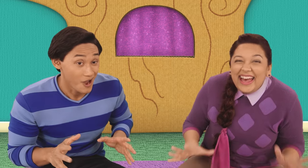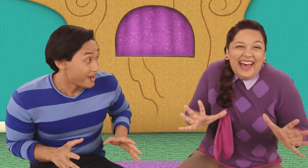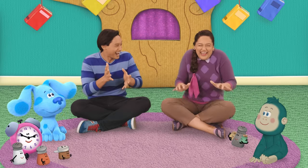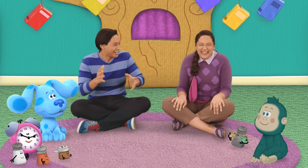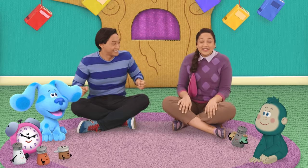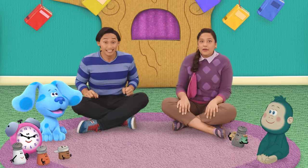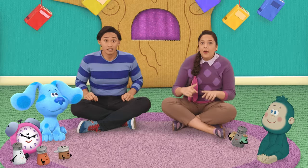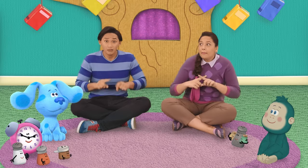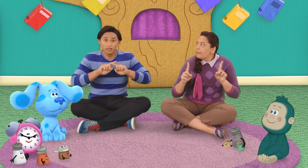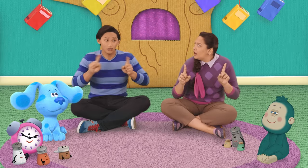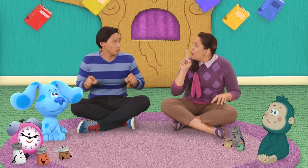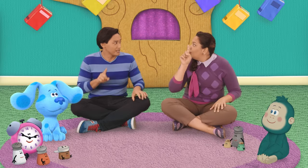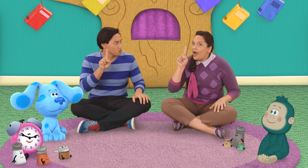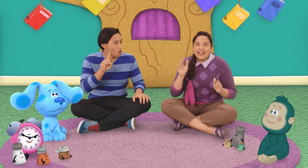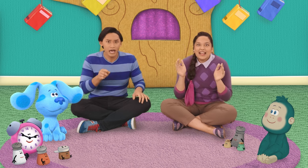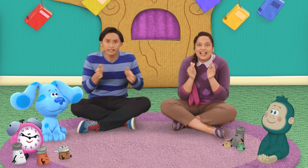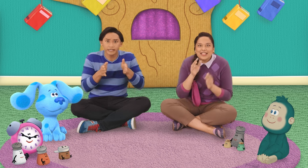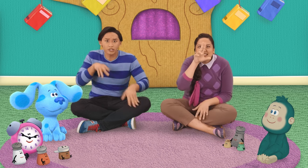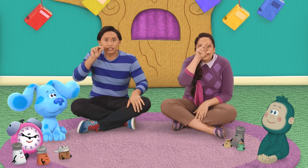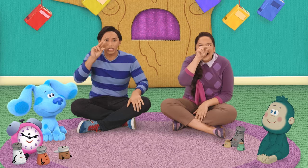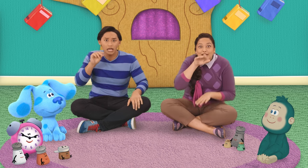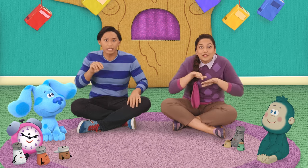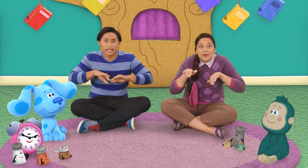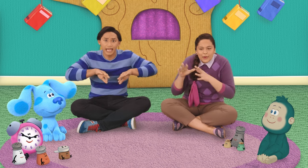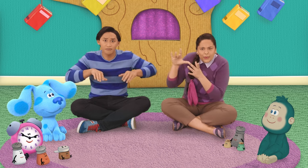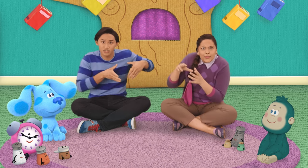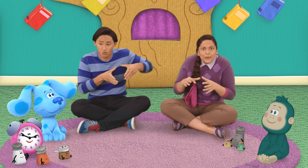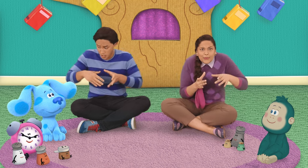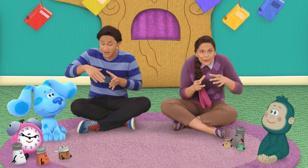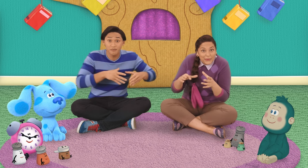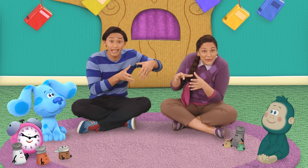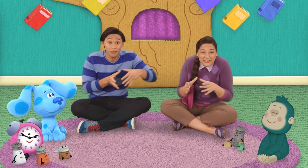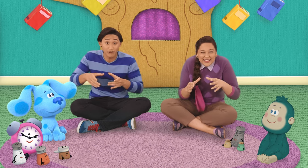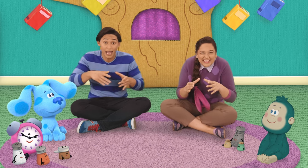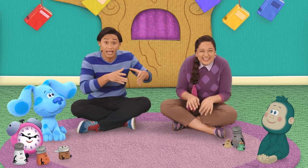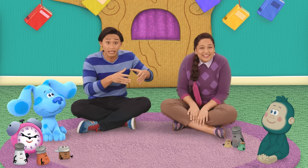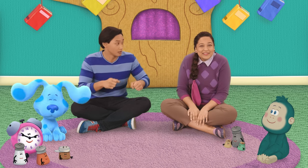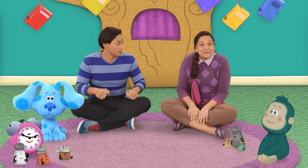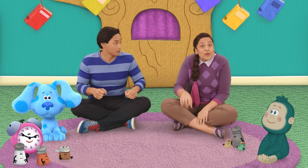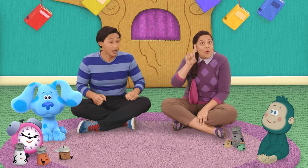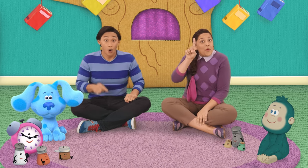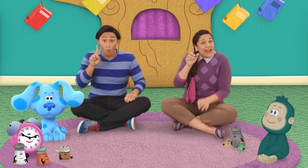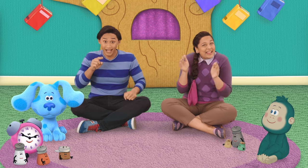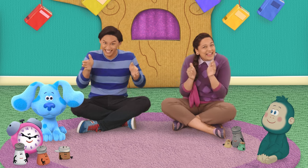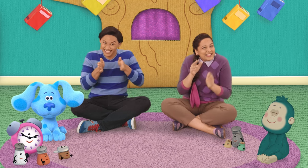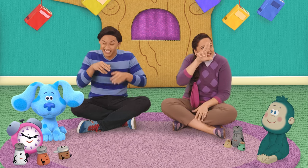¡Oh! Pero solo un pequeño patito volvió nadando al lugar. Un pequeño